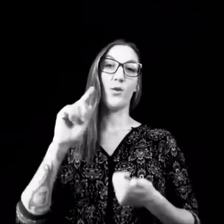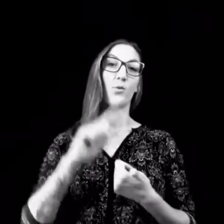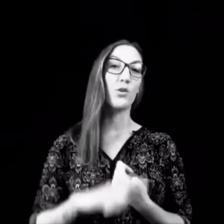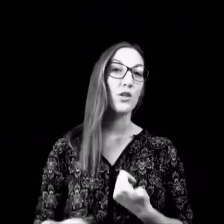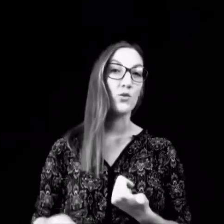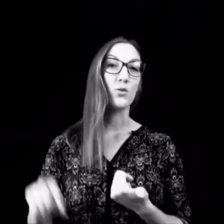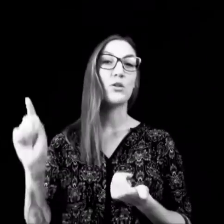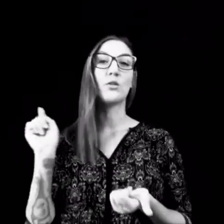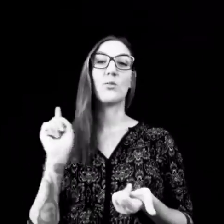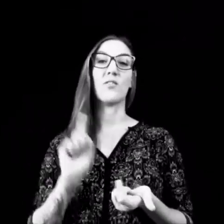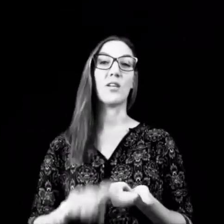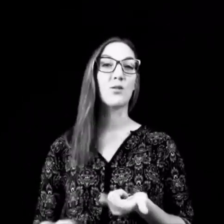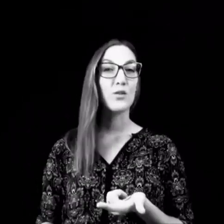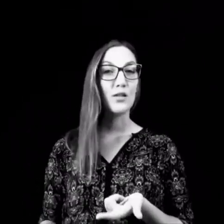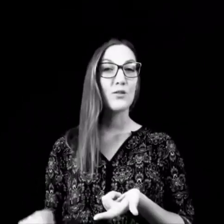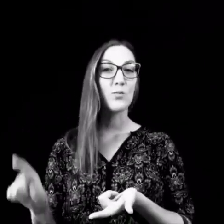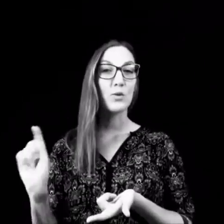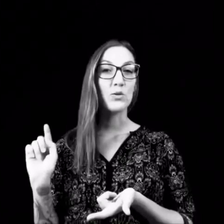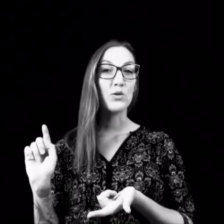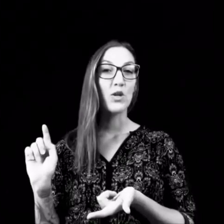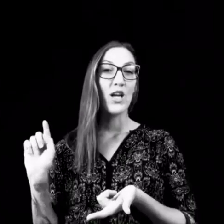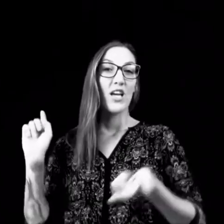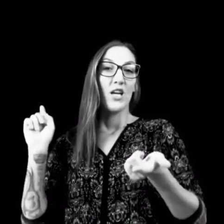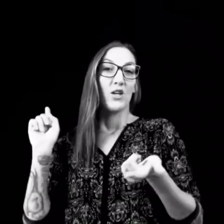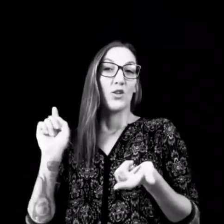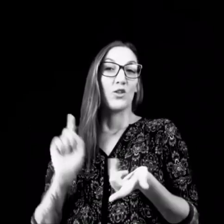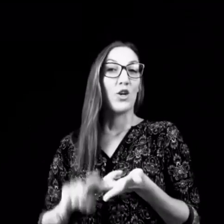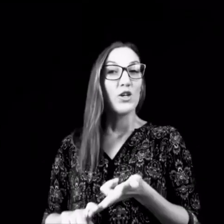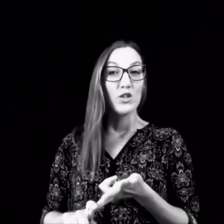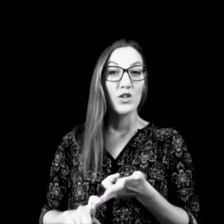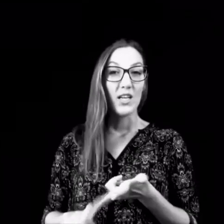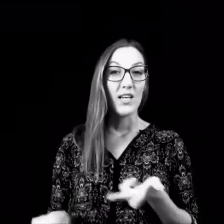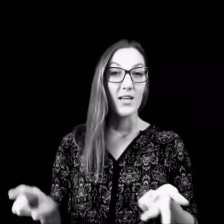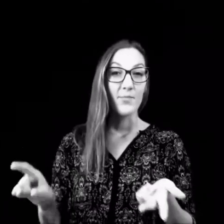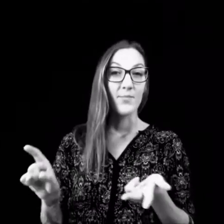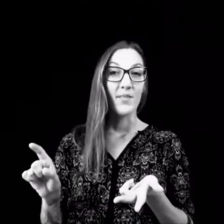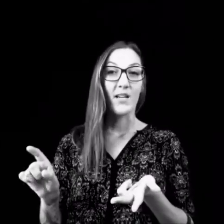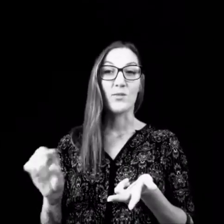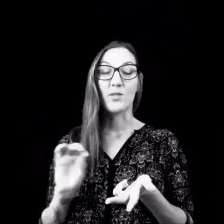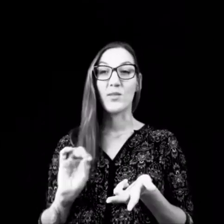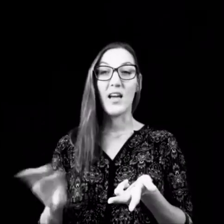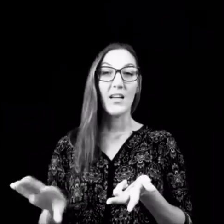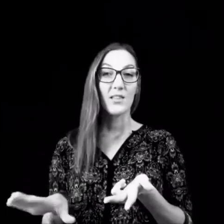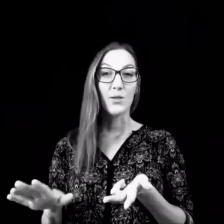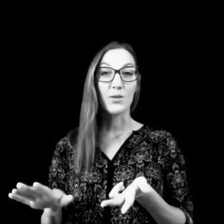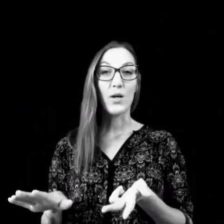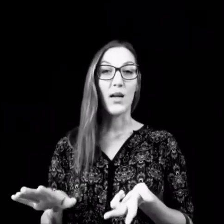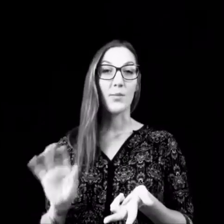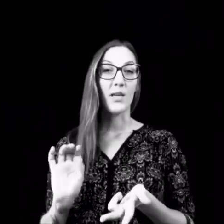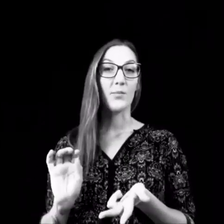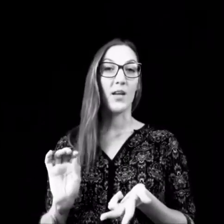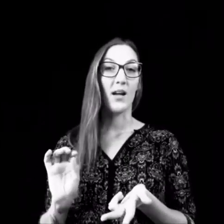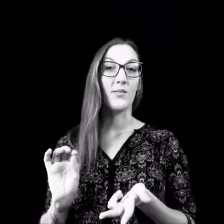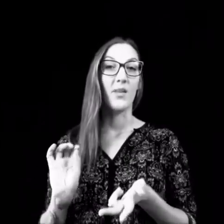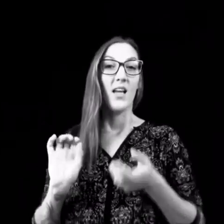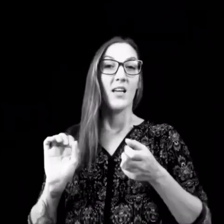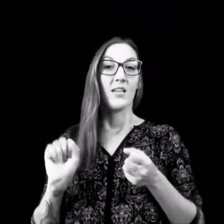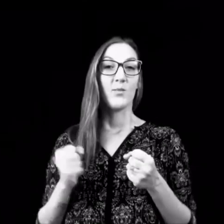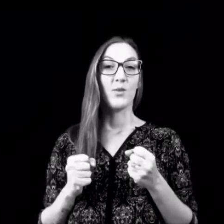wie Ungeduld, Perfektionismus, Kontrollstreben, also dass man ja nicht die Kontrolle abgeben kann, dass man